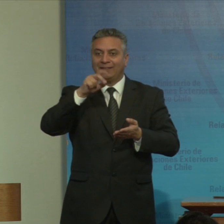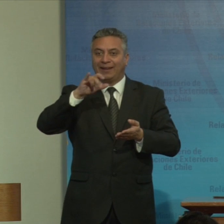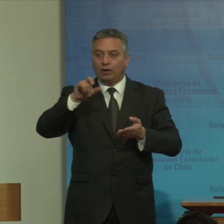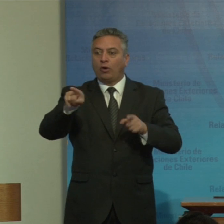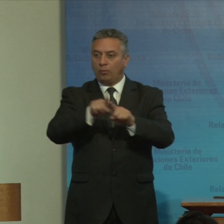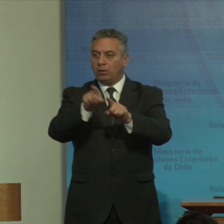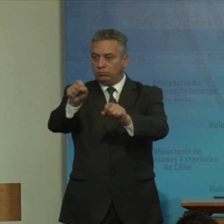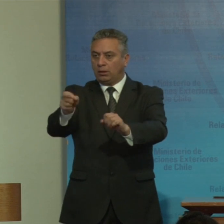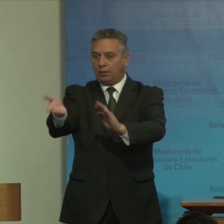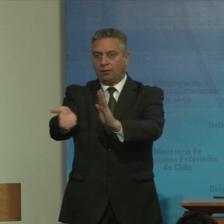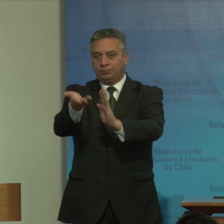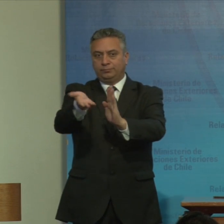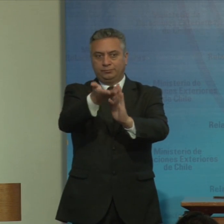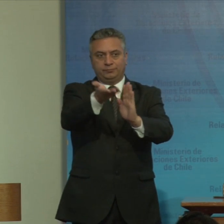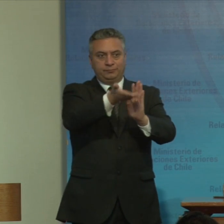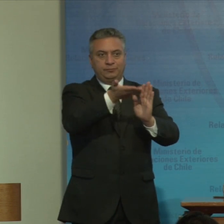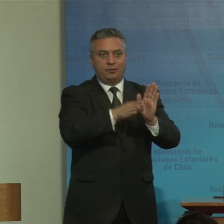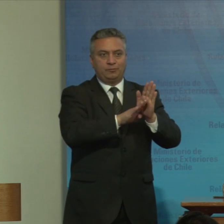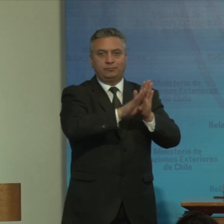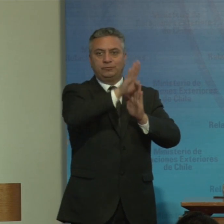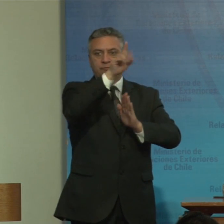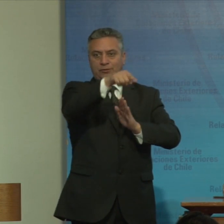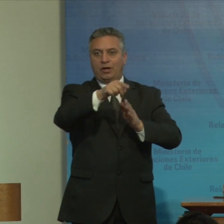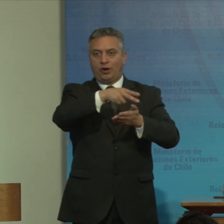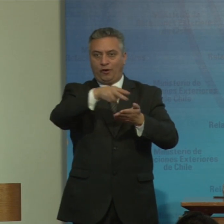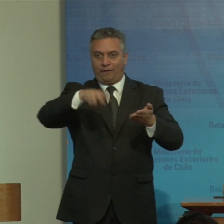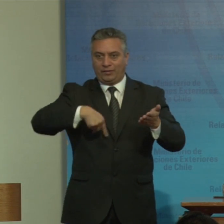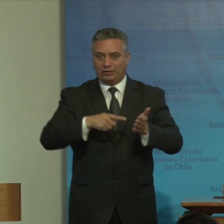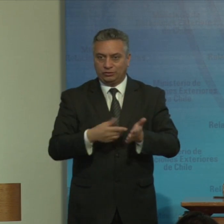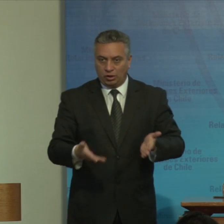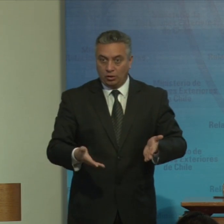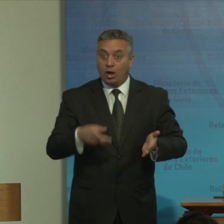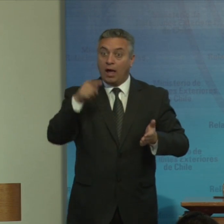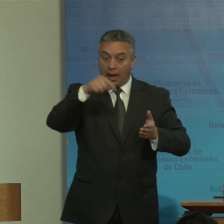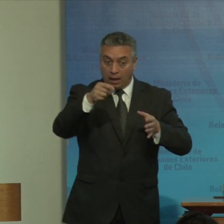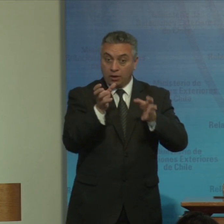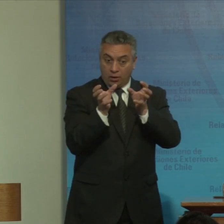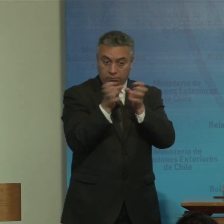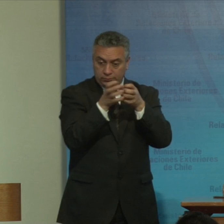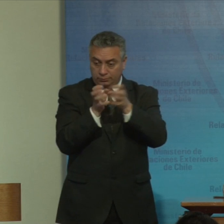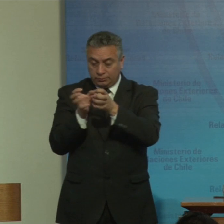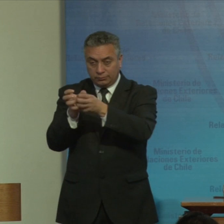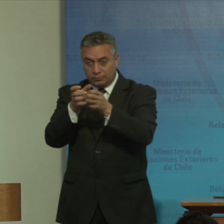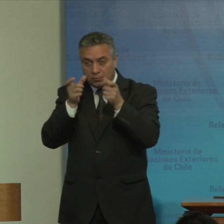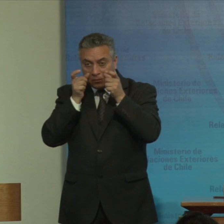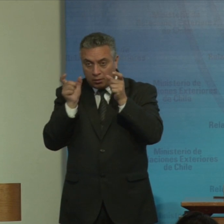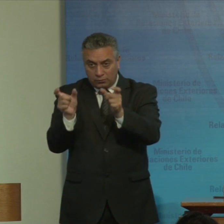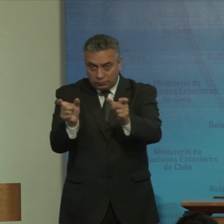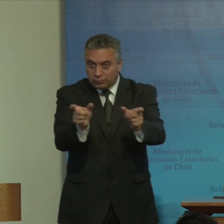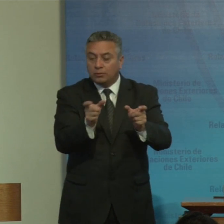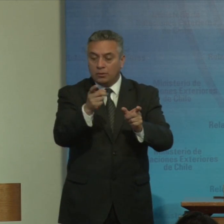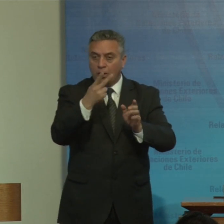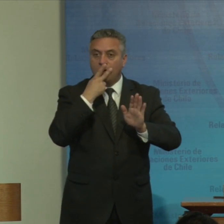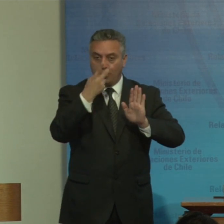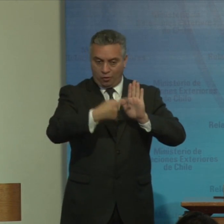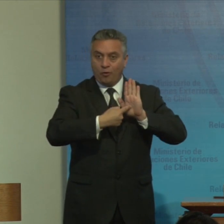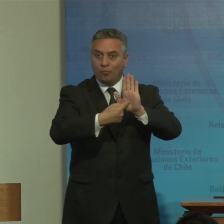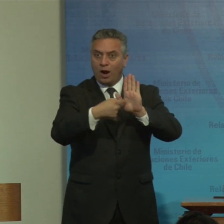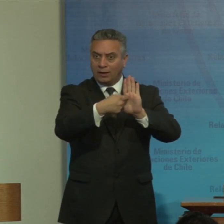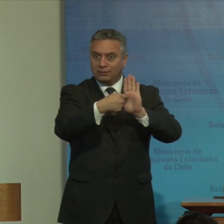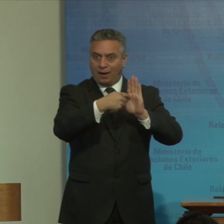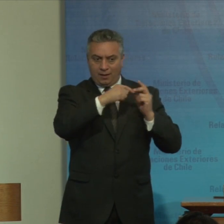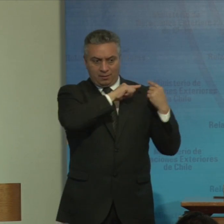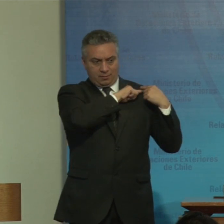Convención el trabajo realizado por estos mecanismos de vigilancia muestra efectivamente que en los 10 años